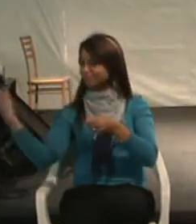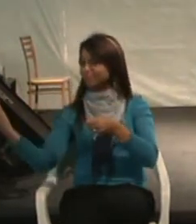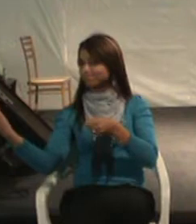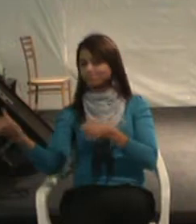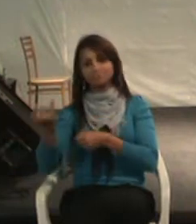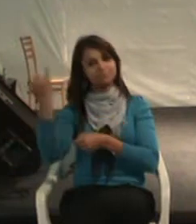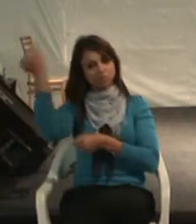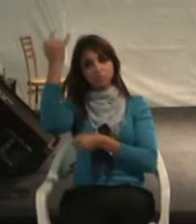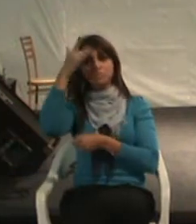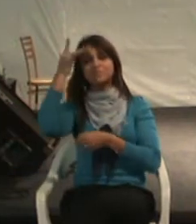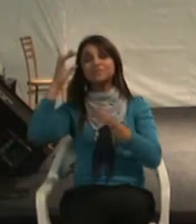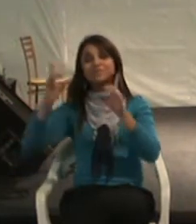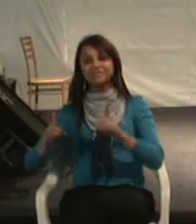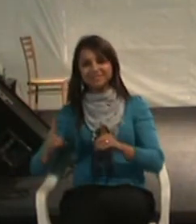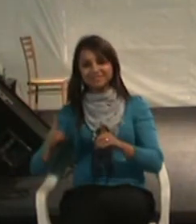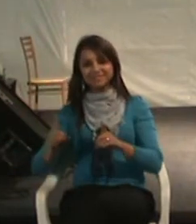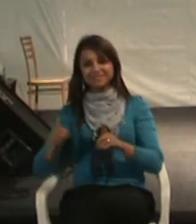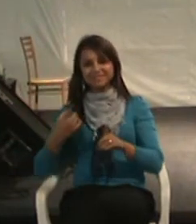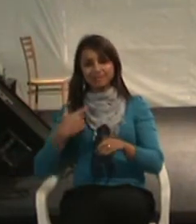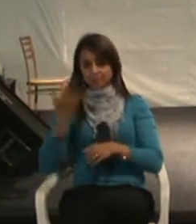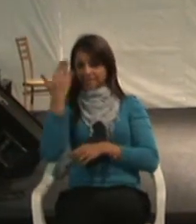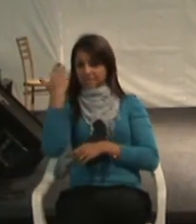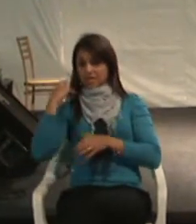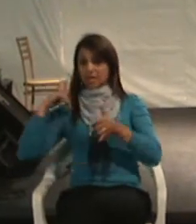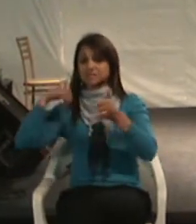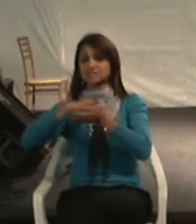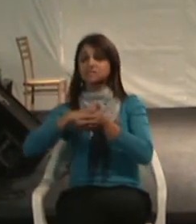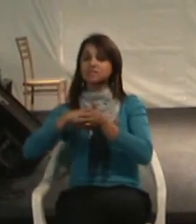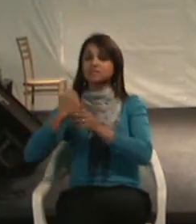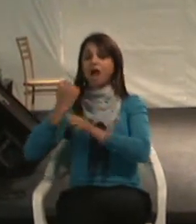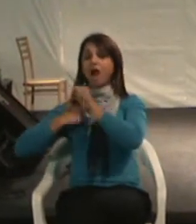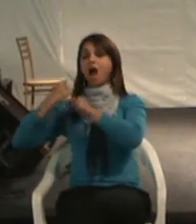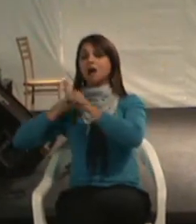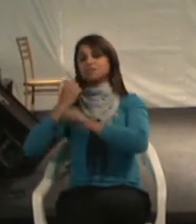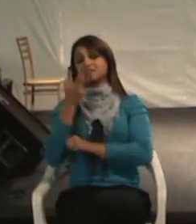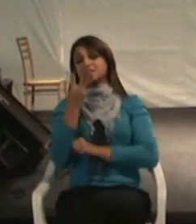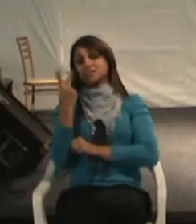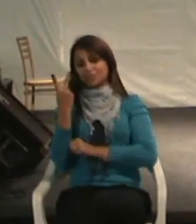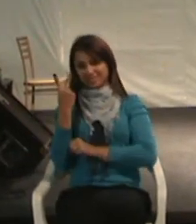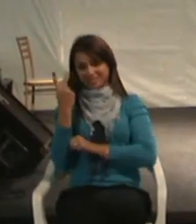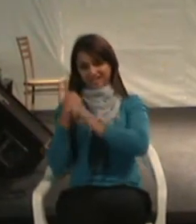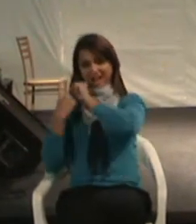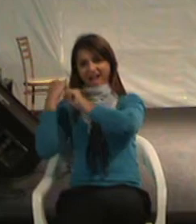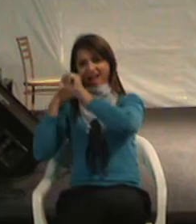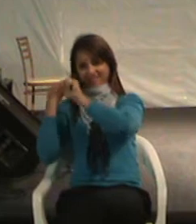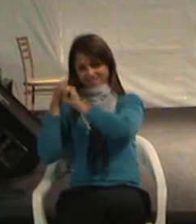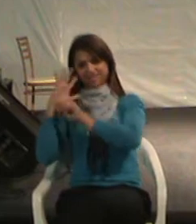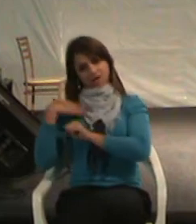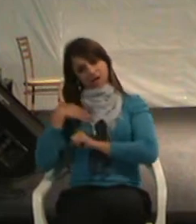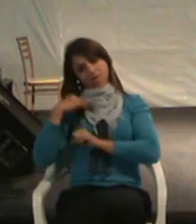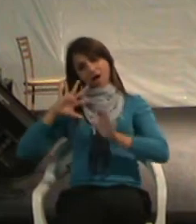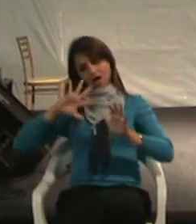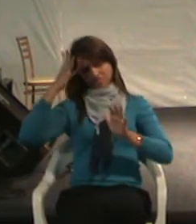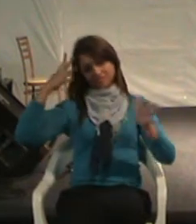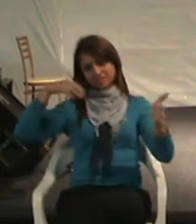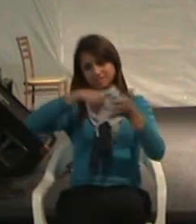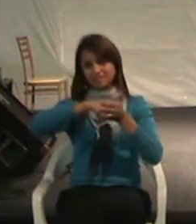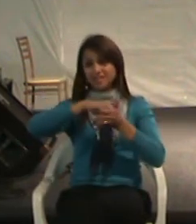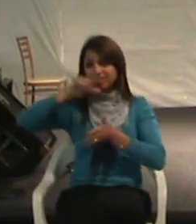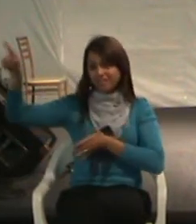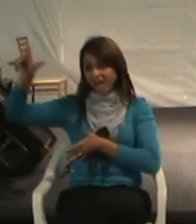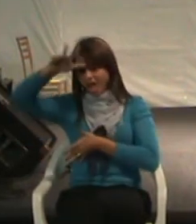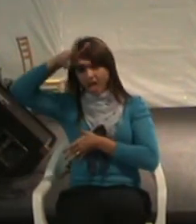pessoas com deficiência. Eu me acidentei há 32 anos atrás. Há 32 anos, na selva